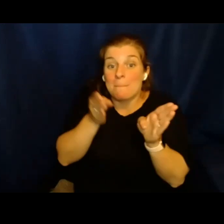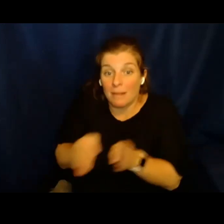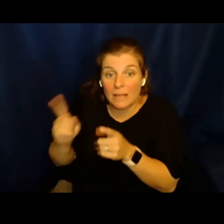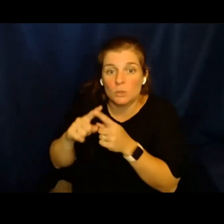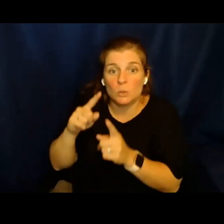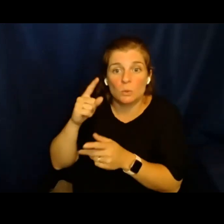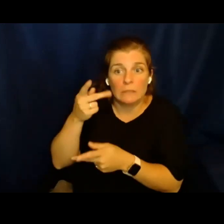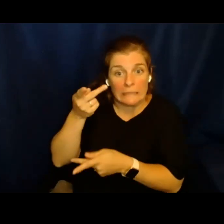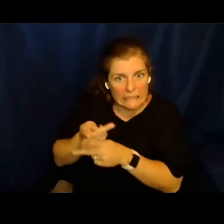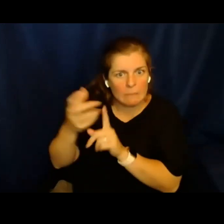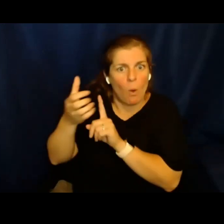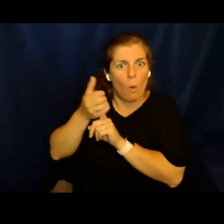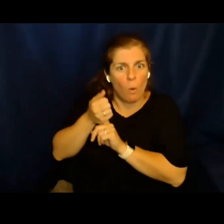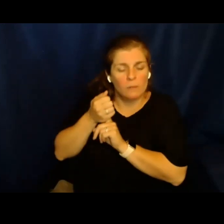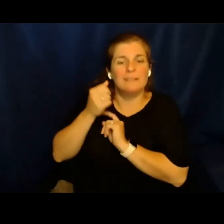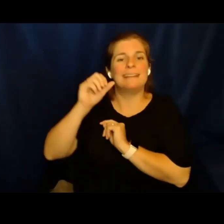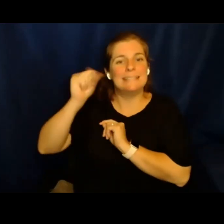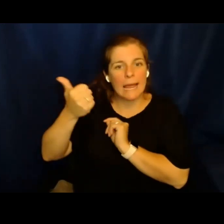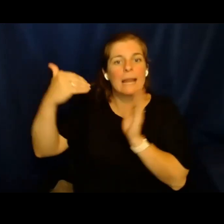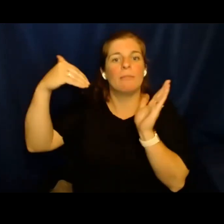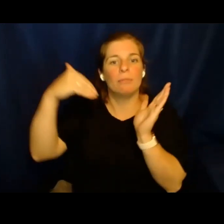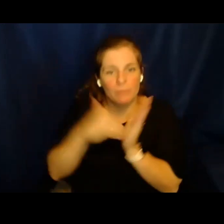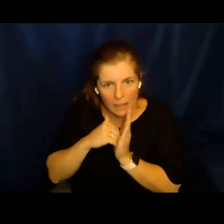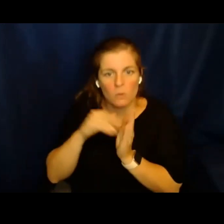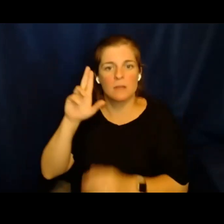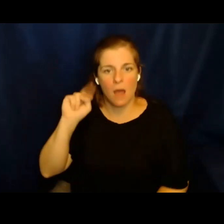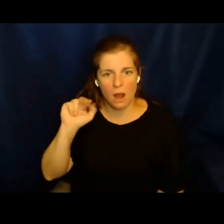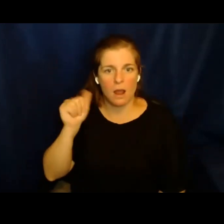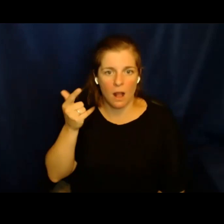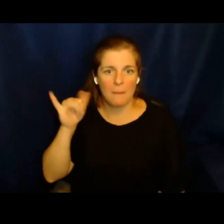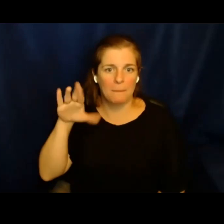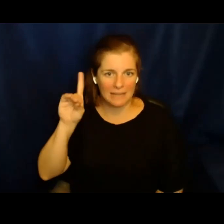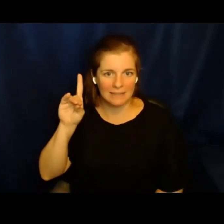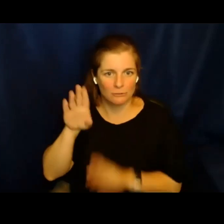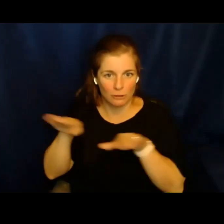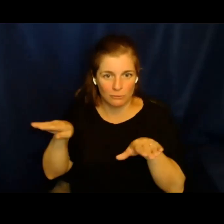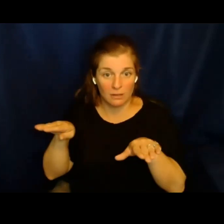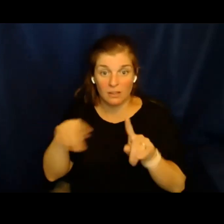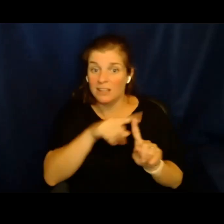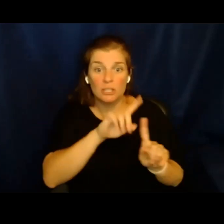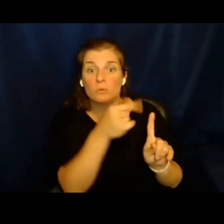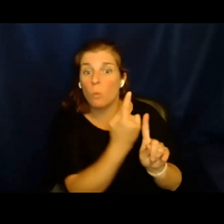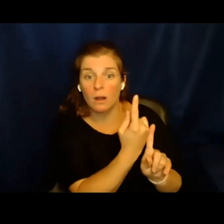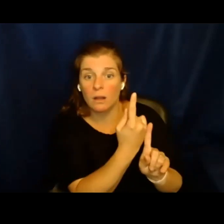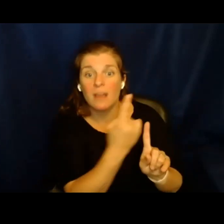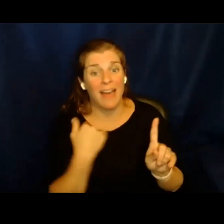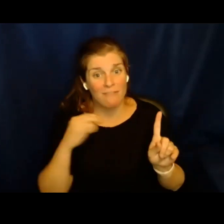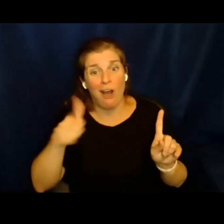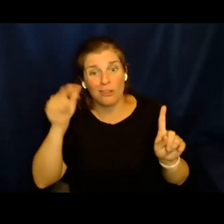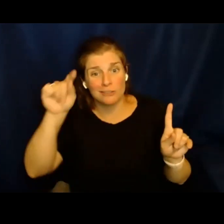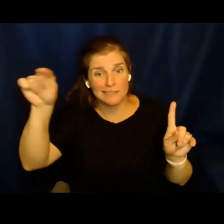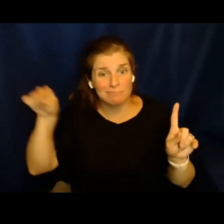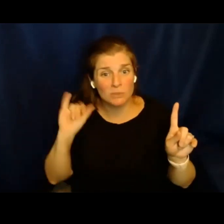y albergar hasta 10,000 chicos en estas instalaciones. Bueno, este no es el único sitio, ¿no? Es uno